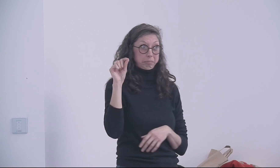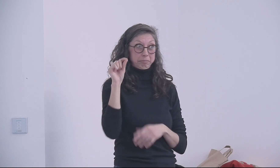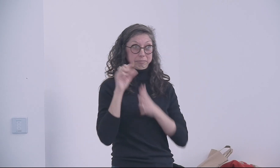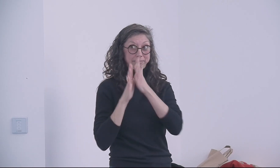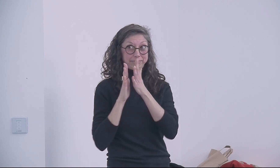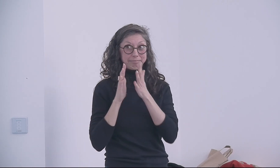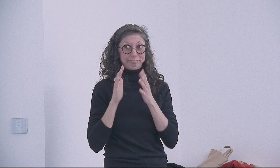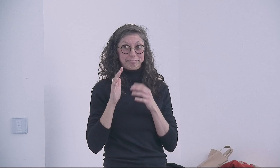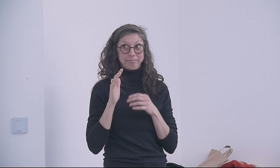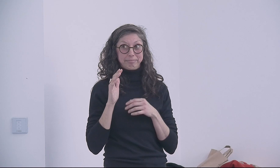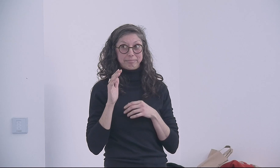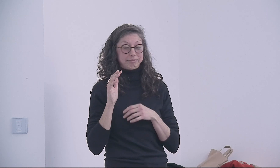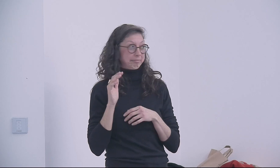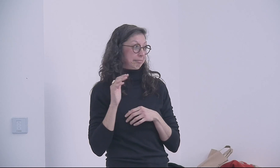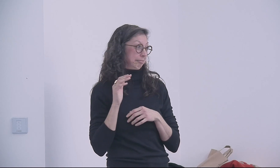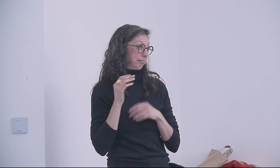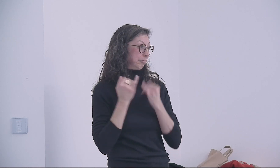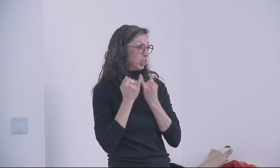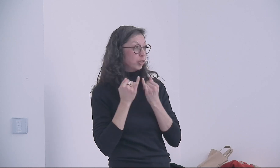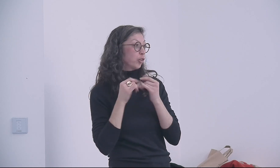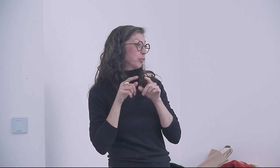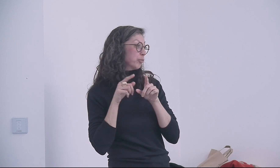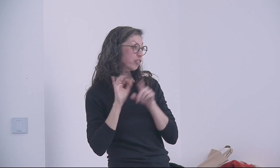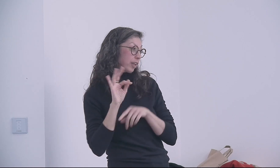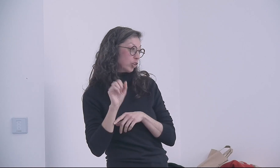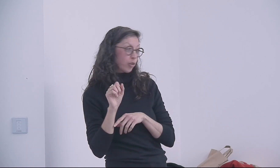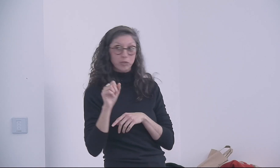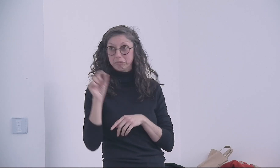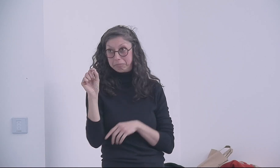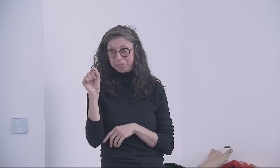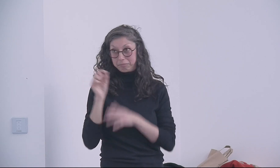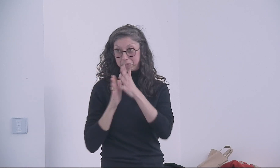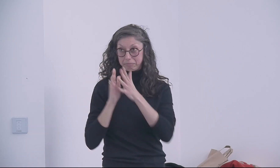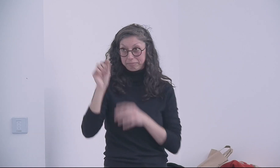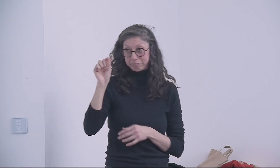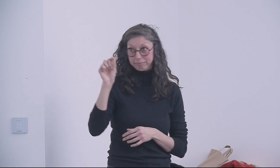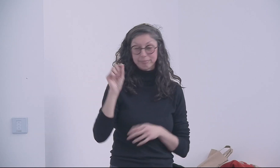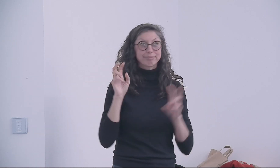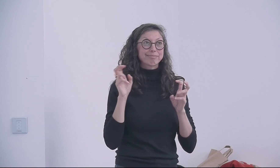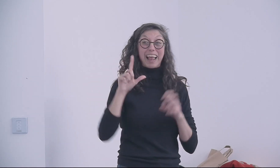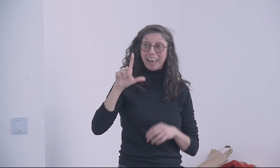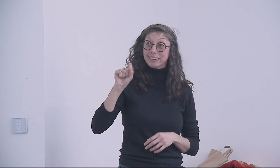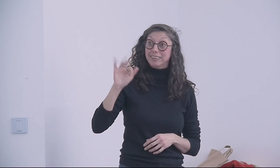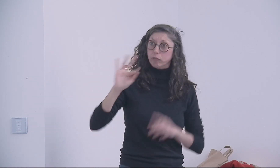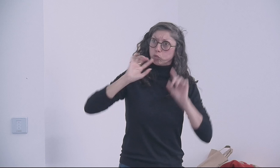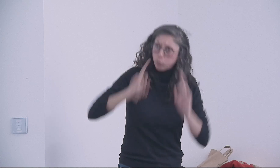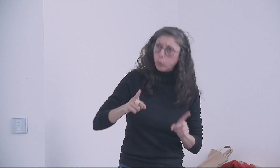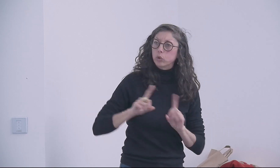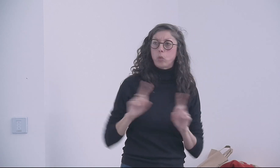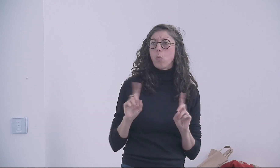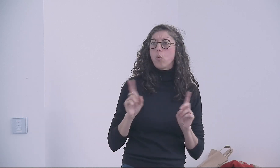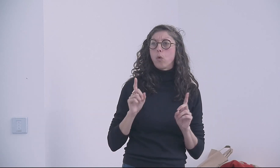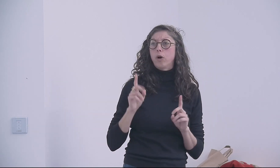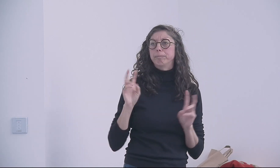'y a pas... Oui, moi, je suis issu d'une famille aussi dont tout le monde l'entend, mais mes